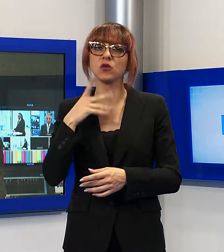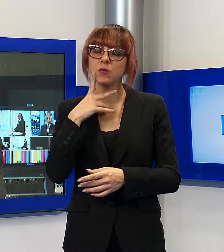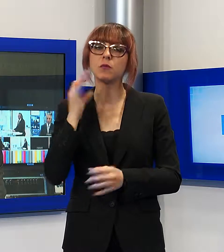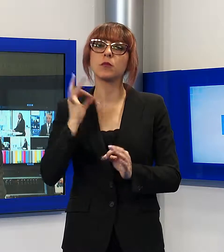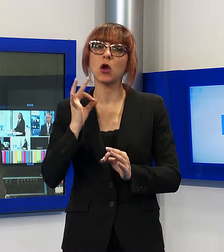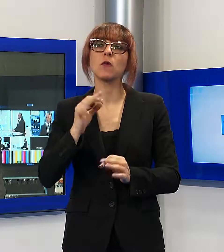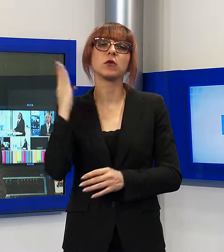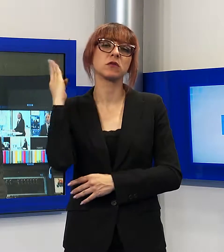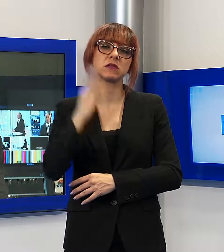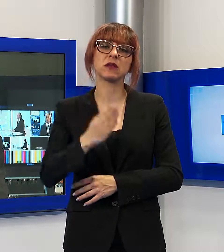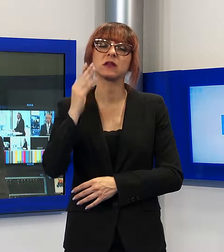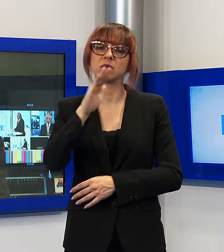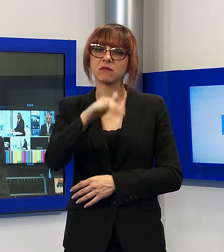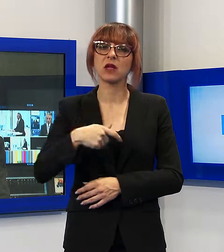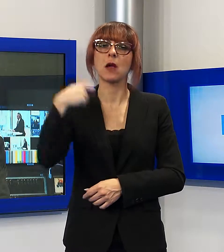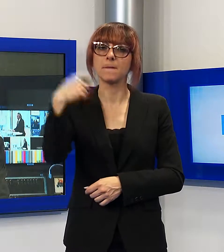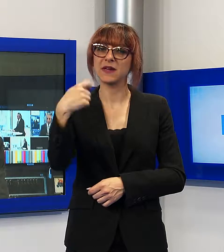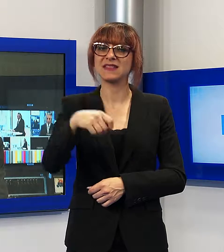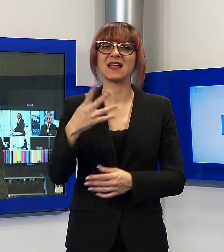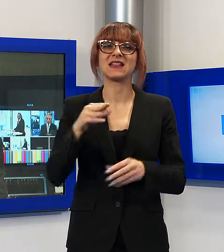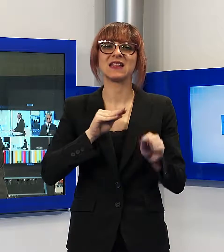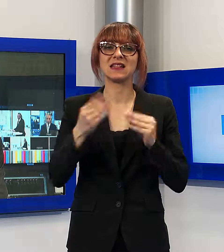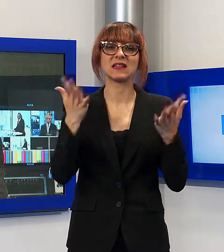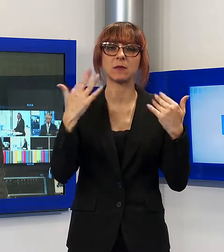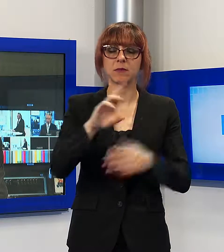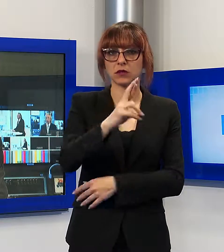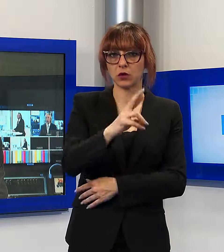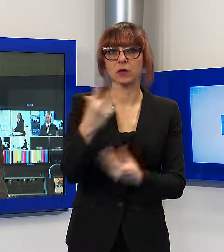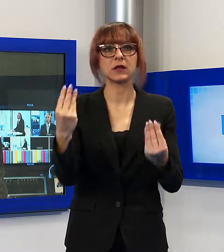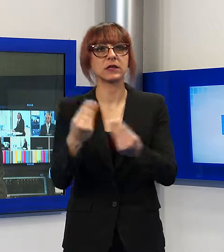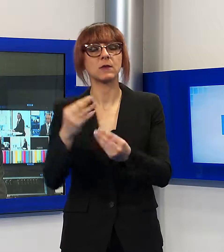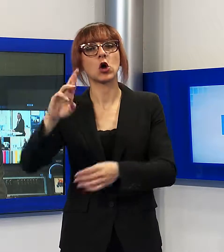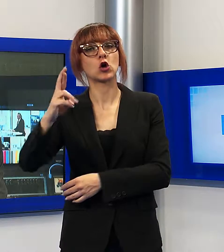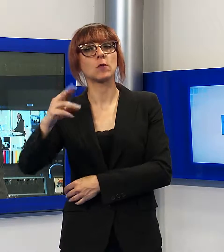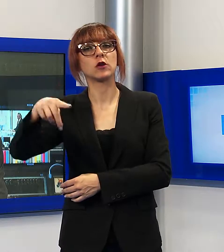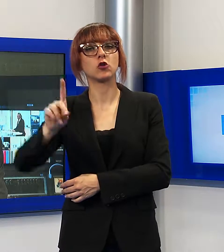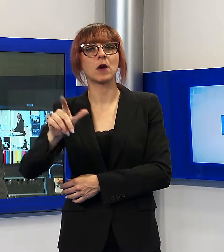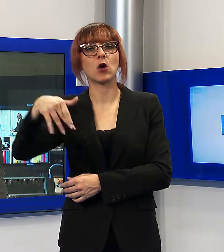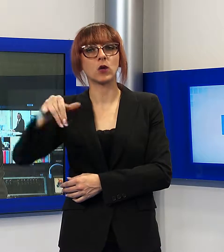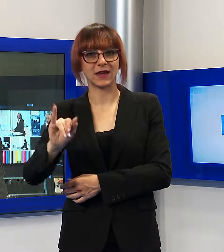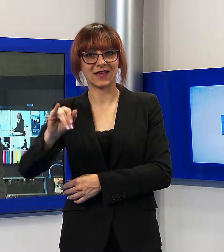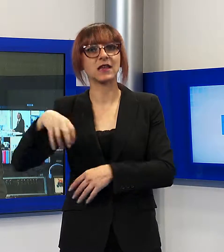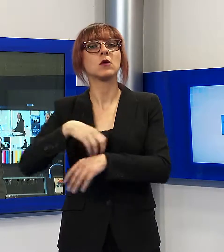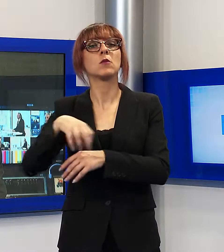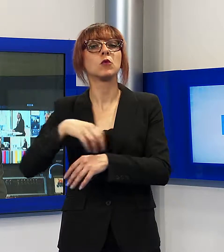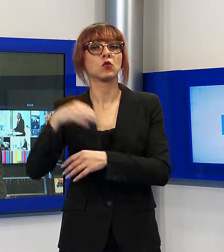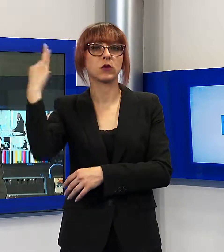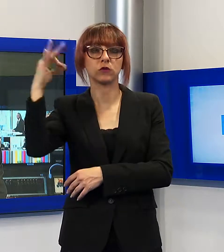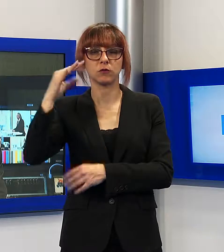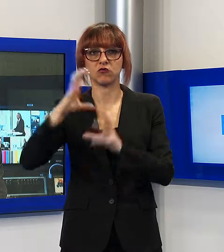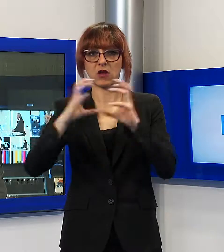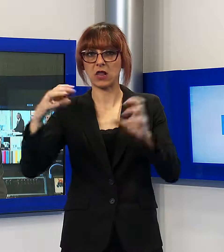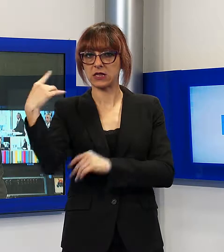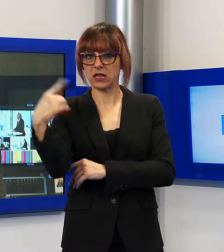citati direttamente a giudizio il Presidente di Sistema Ambiente Matteo Romani e Roberto Paolini, quale procuratore speciale dell'azienda.